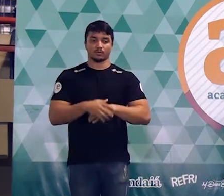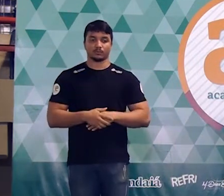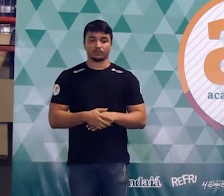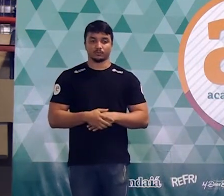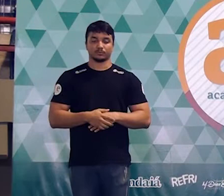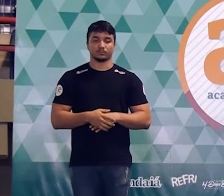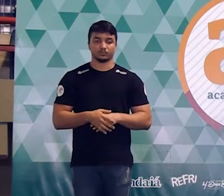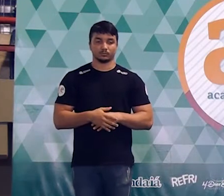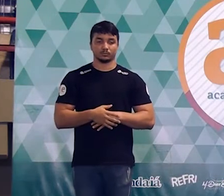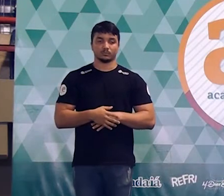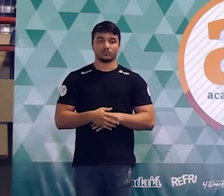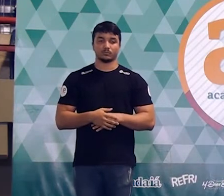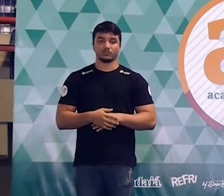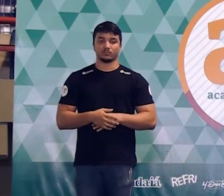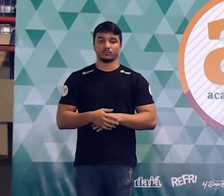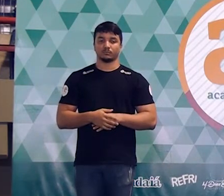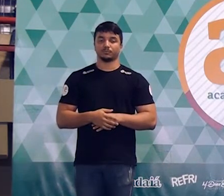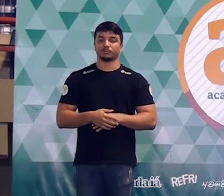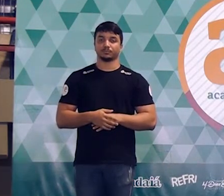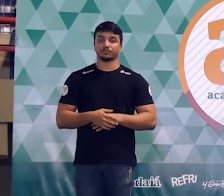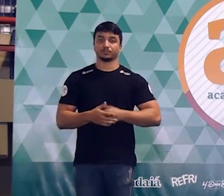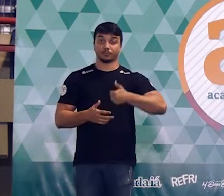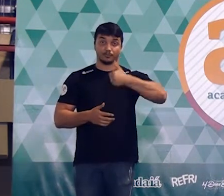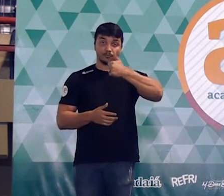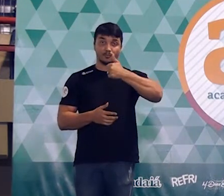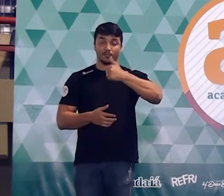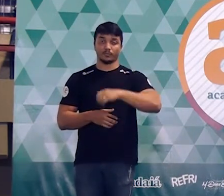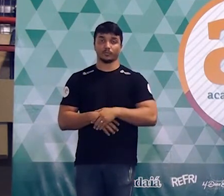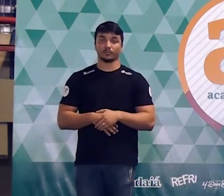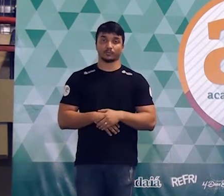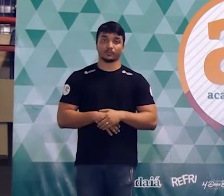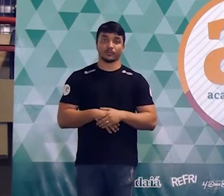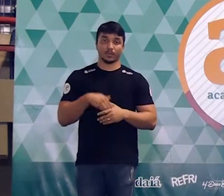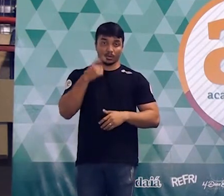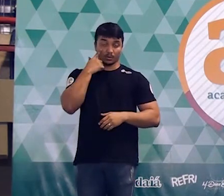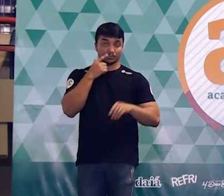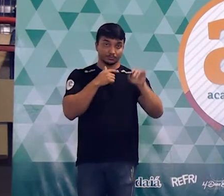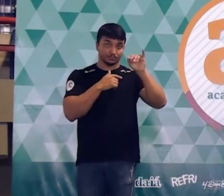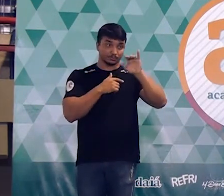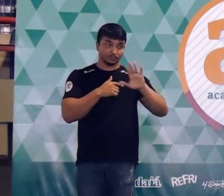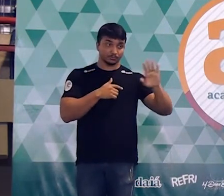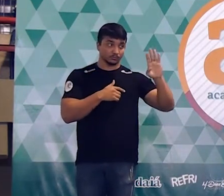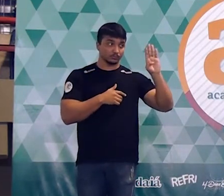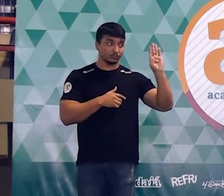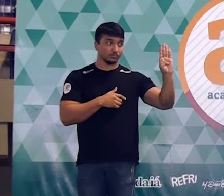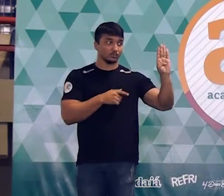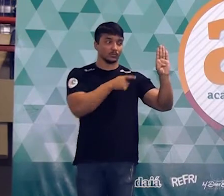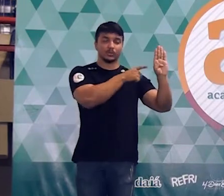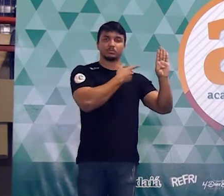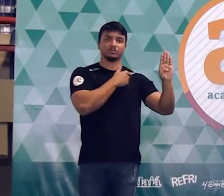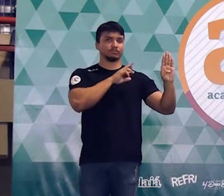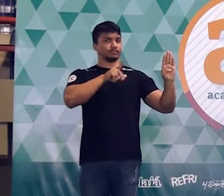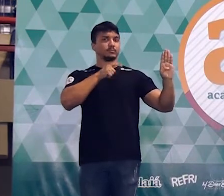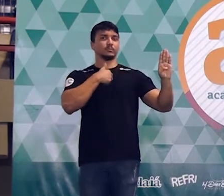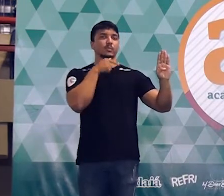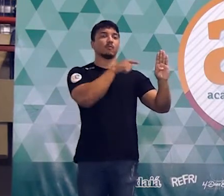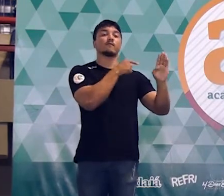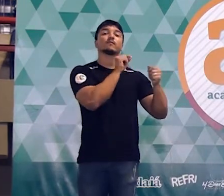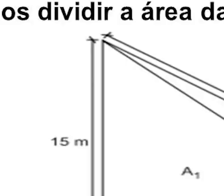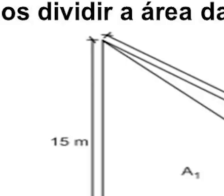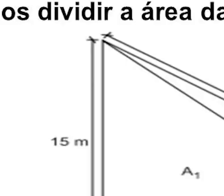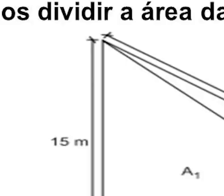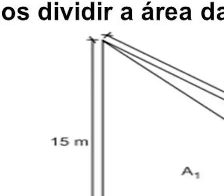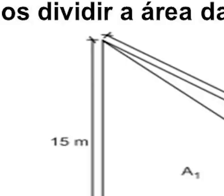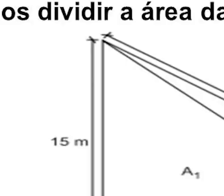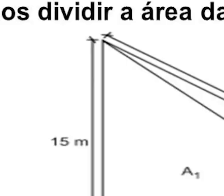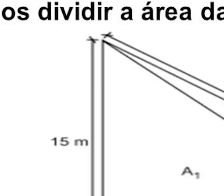que a gente vai fazer. Primeira coisa, gente, olha só. Eu vou pegar a figura B, que é a figura mais esquisita, e vou dividir